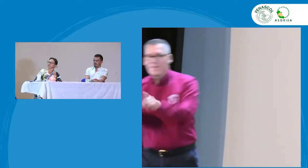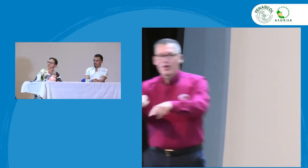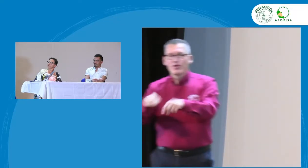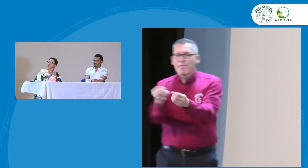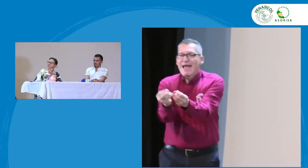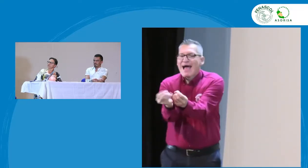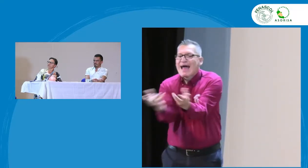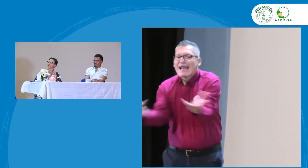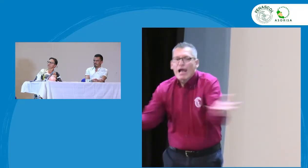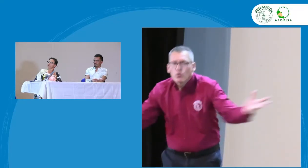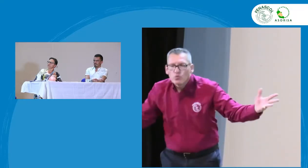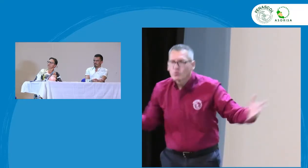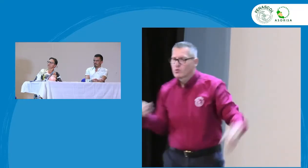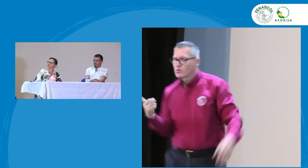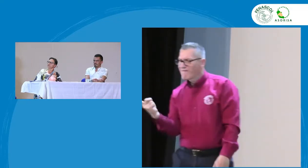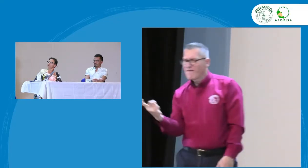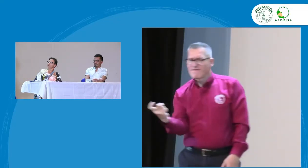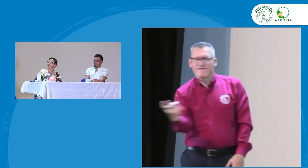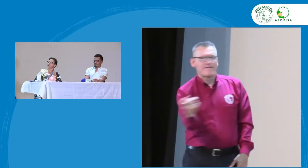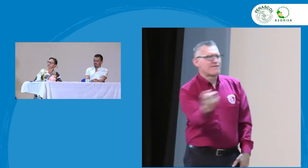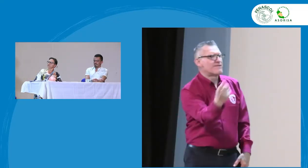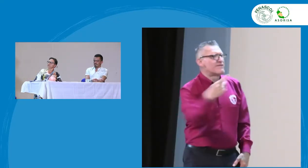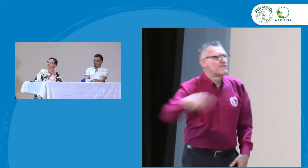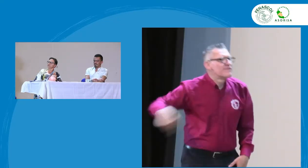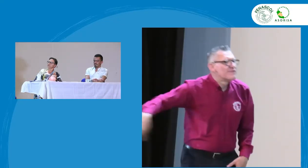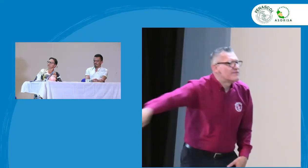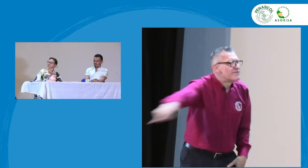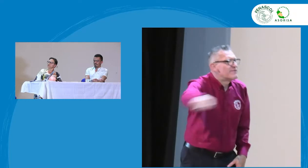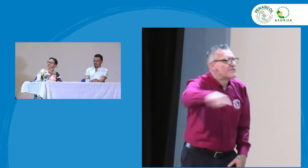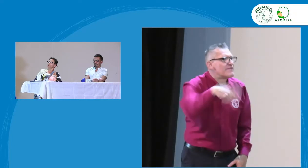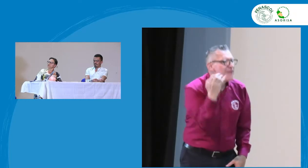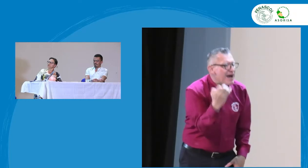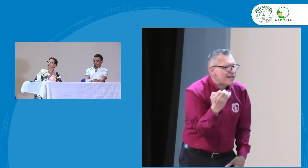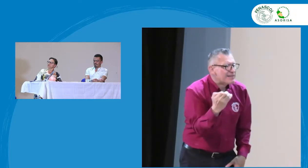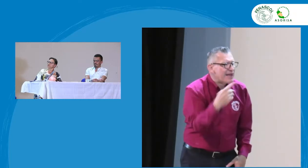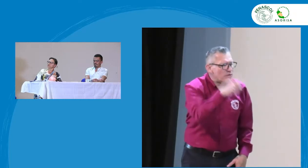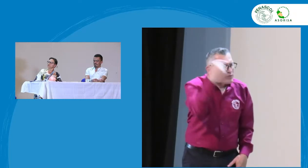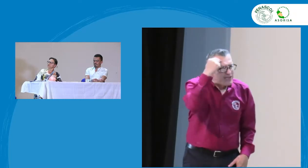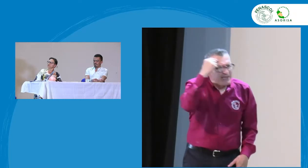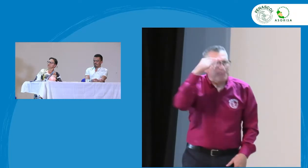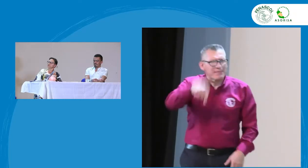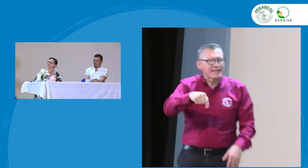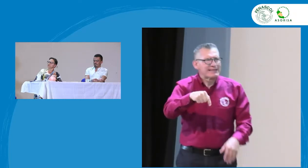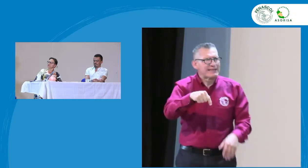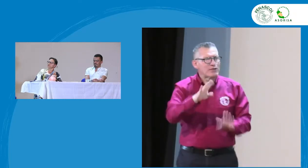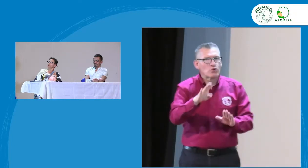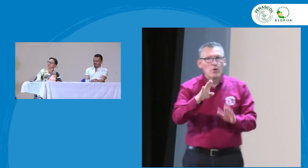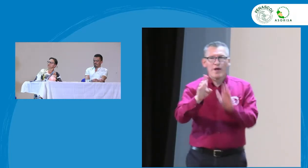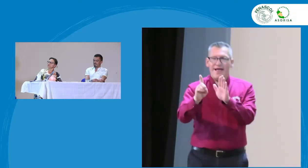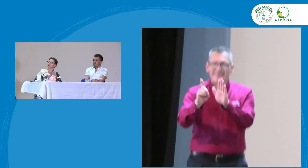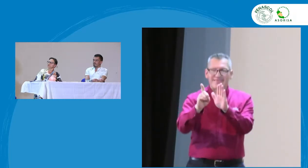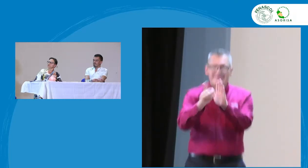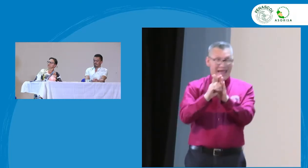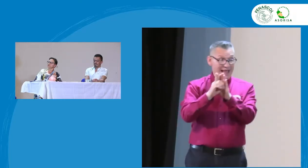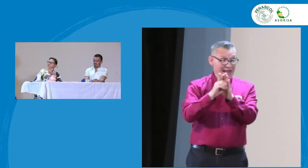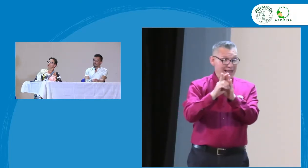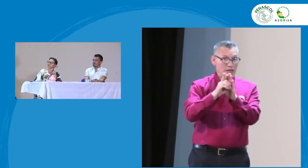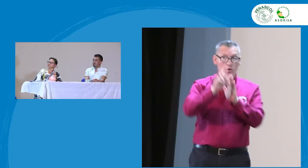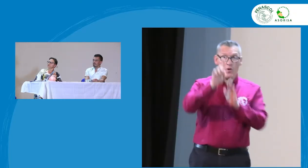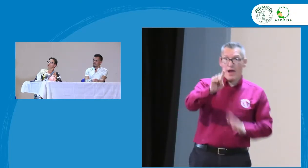del perfil profesional de todos los que están allí y también qué falencias ven, qué cosas ven que